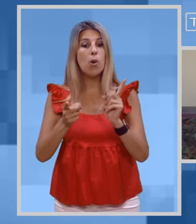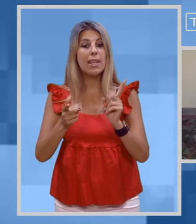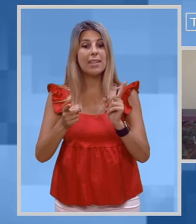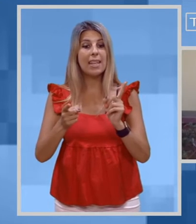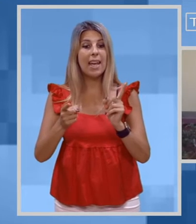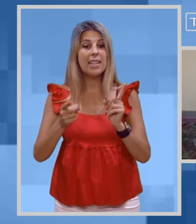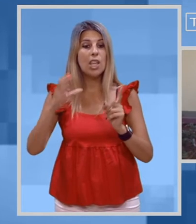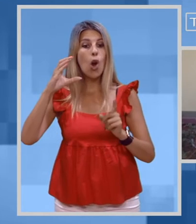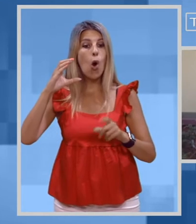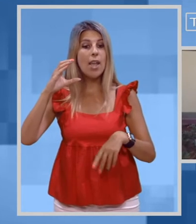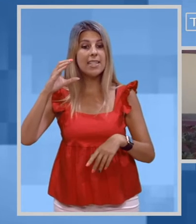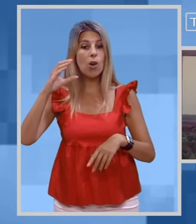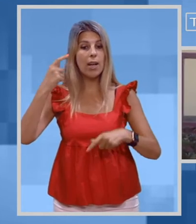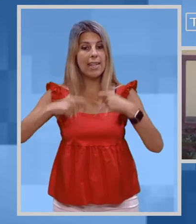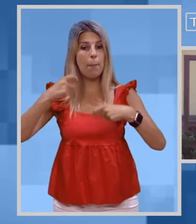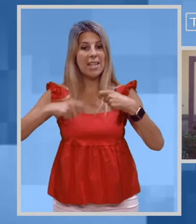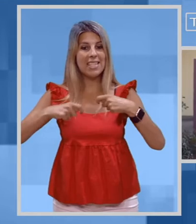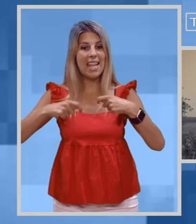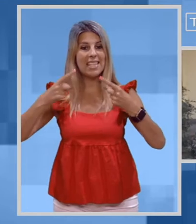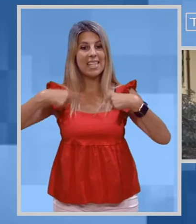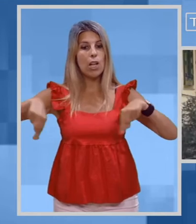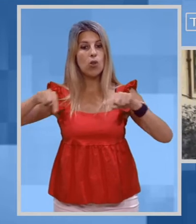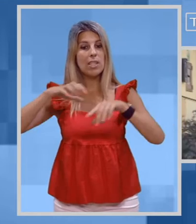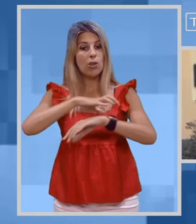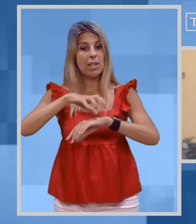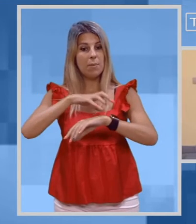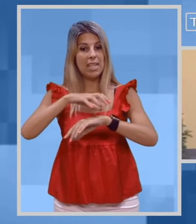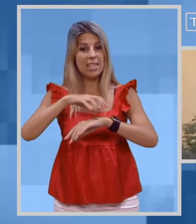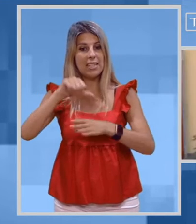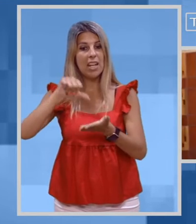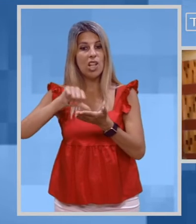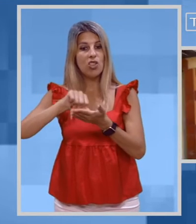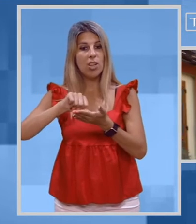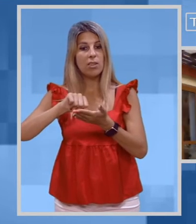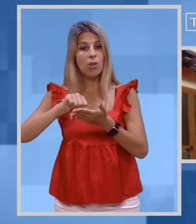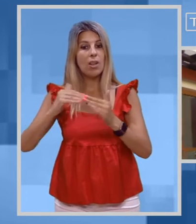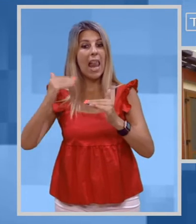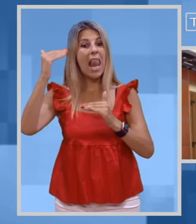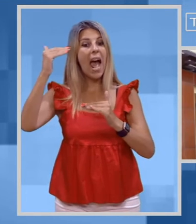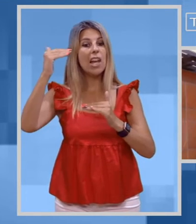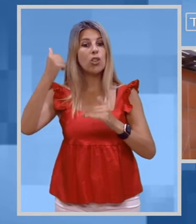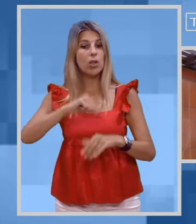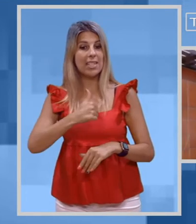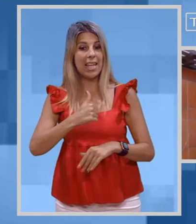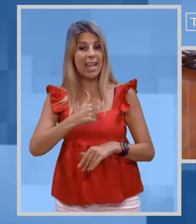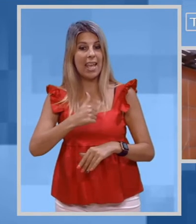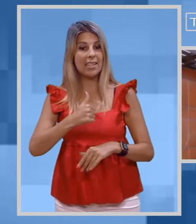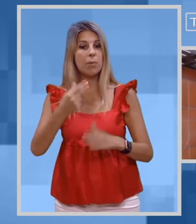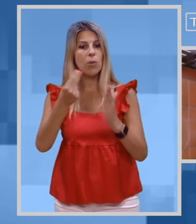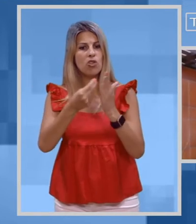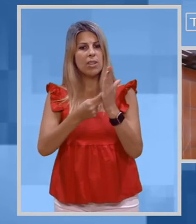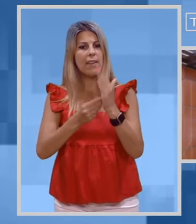Consiglio dei Ministri, nel centro dell'Alto Ristanese sono stati progettati interventi per un ammontare